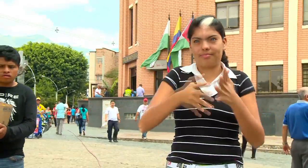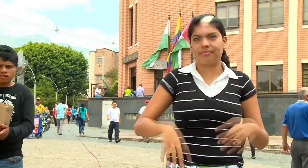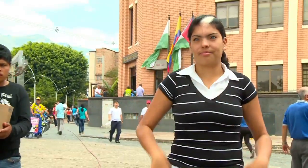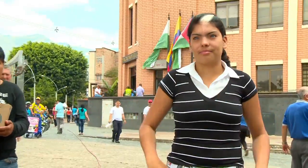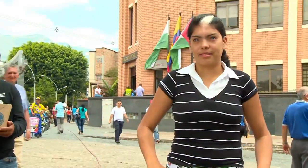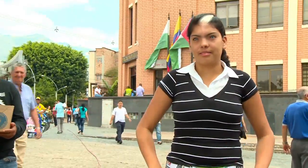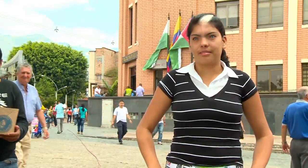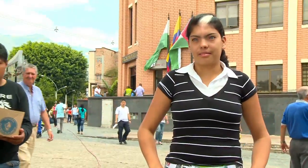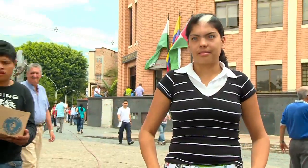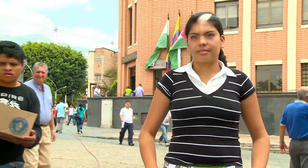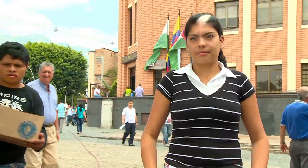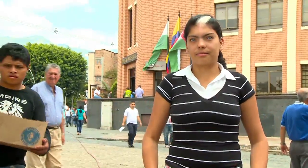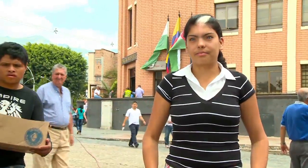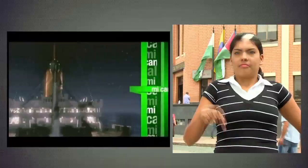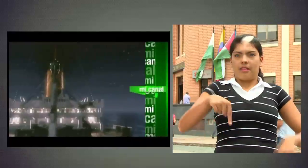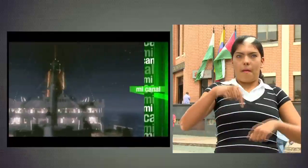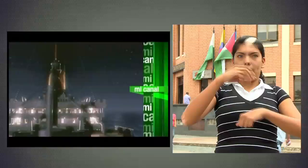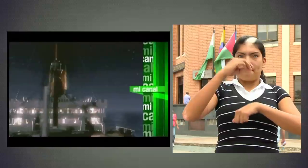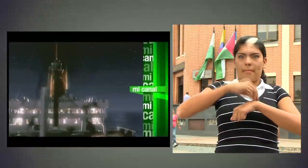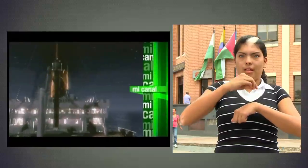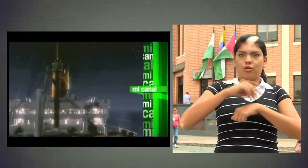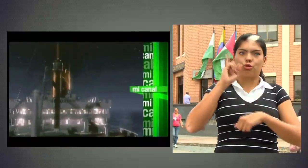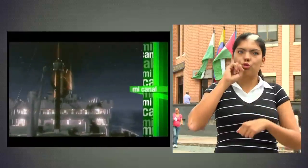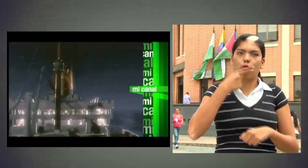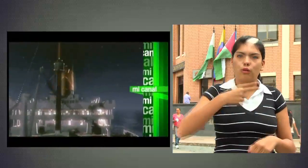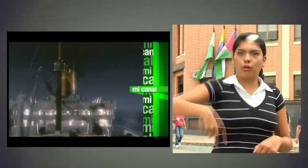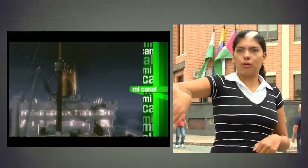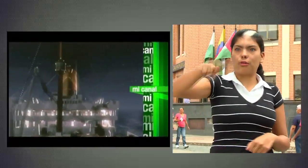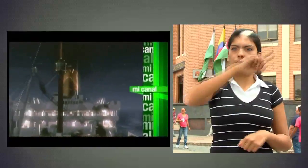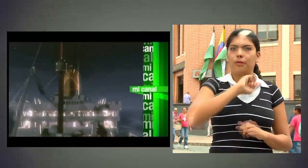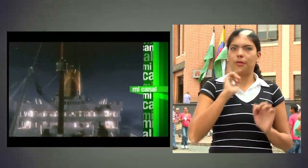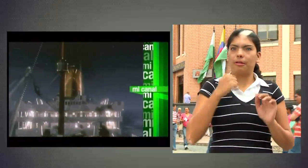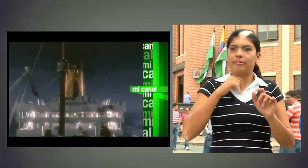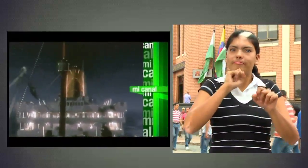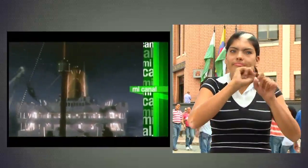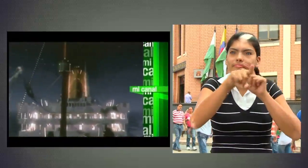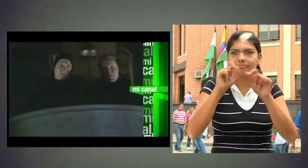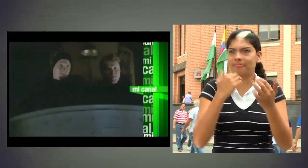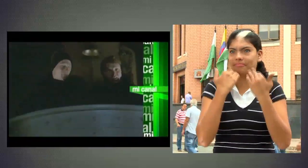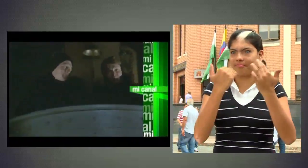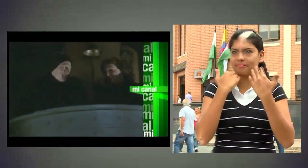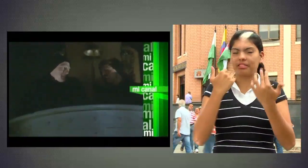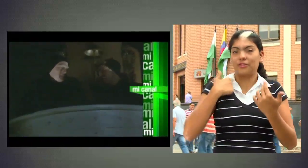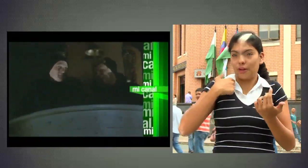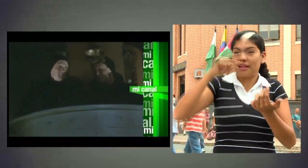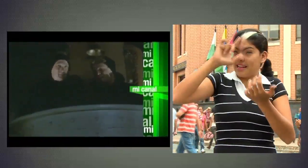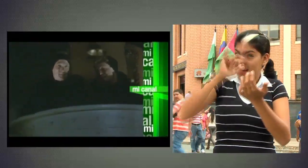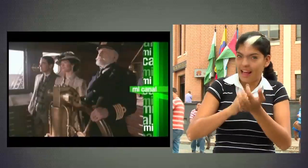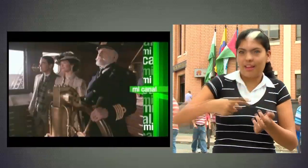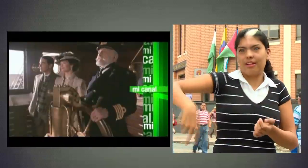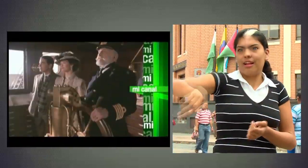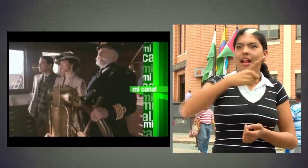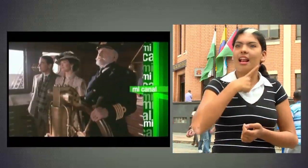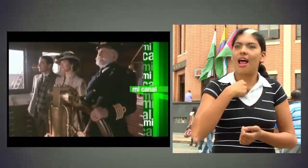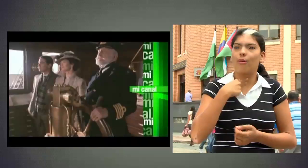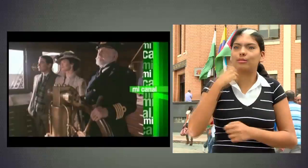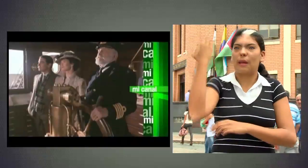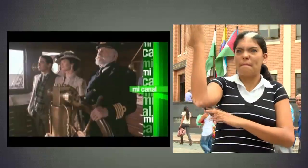para nosotros. Bueno, a los sordos del municipio de Bello, pues la verdad no les he preguntado, pero yo creería que les gustaría ver